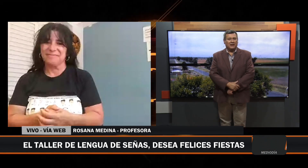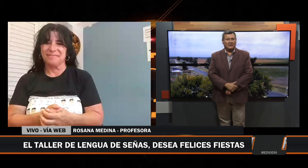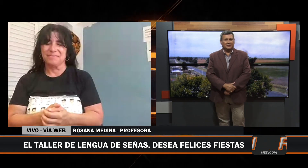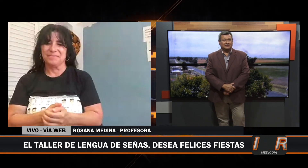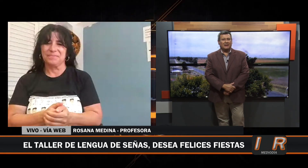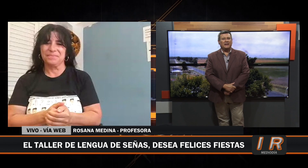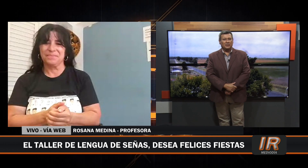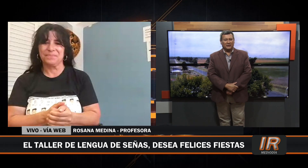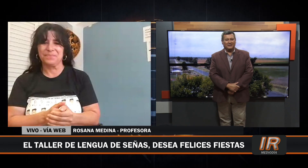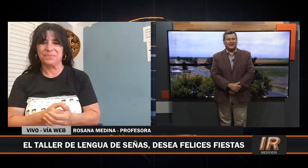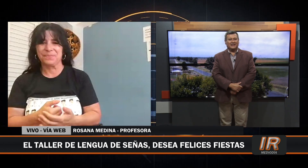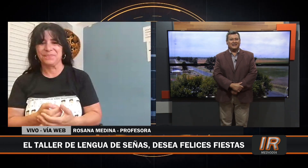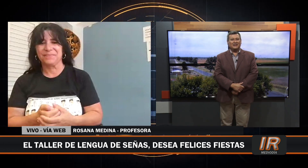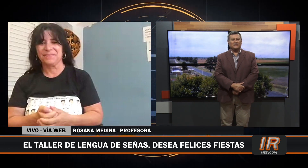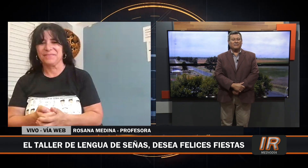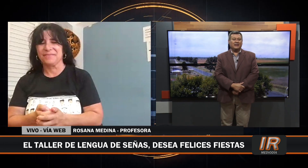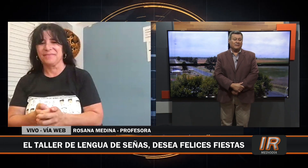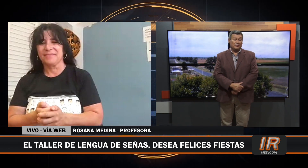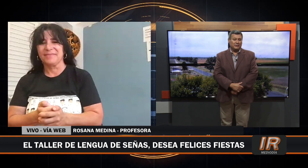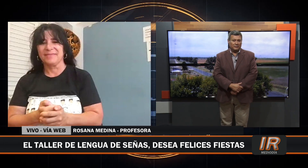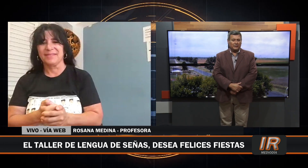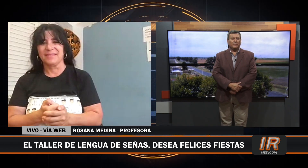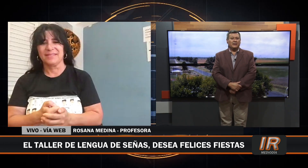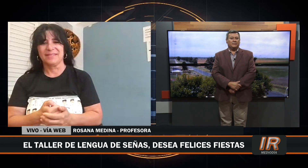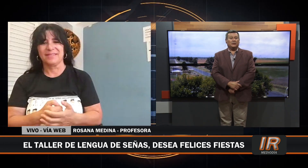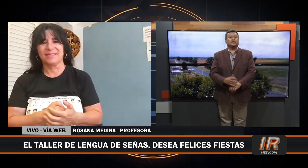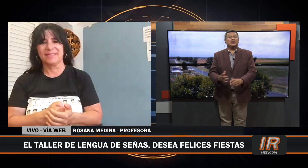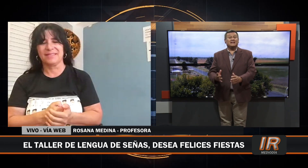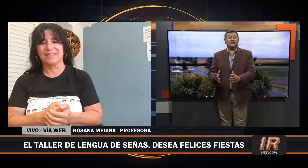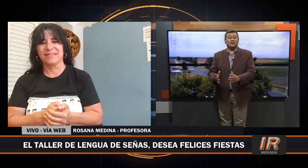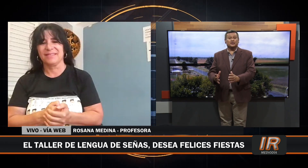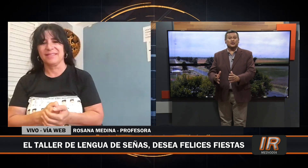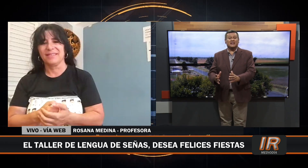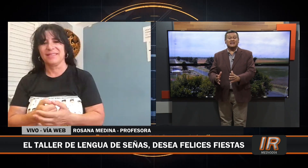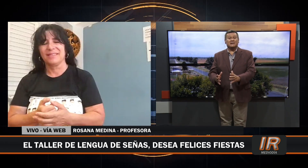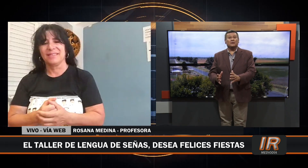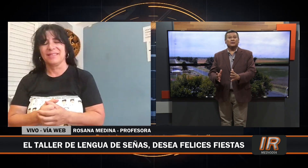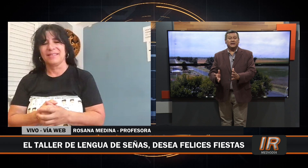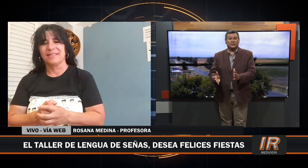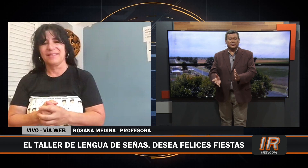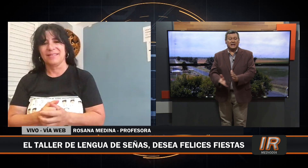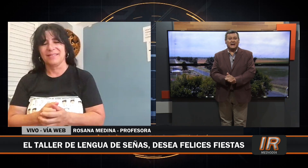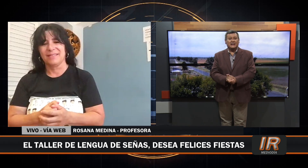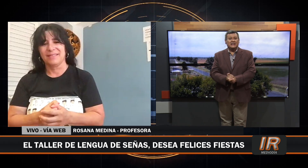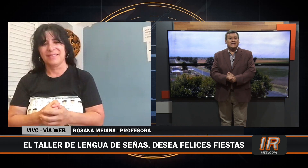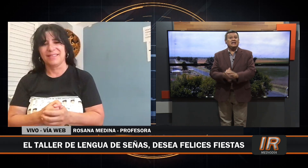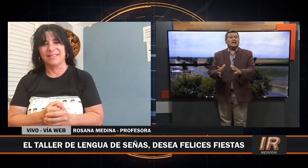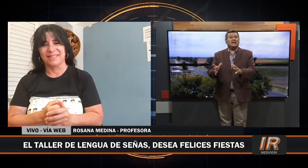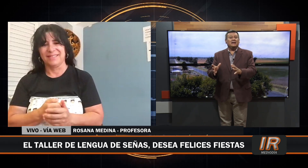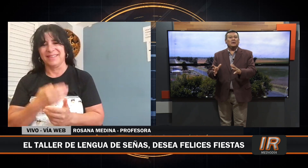tremendo que está teniendo también este momento. Bueno, nos solidarizamos contigo, Rosana. Y me